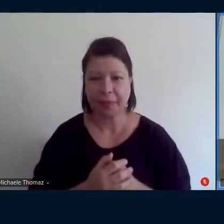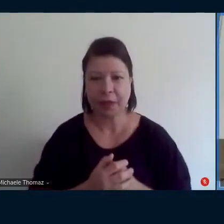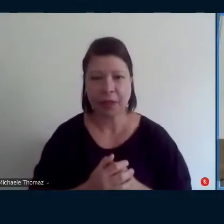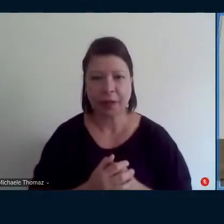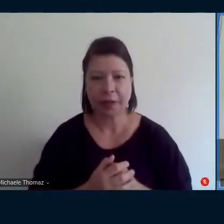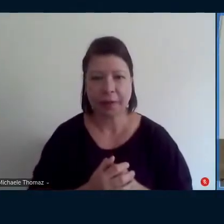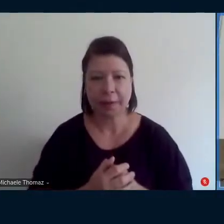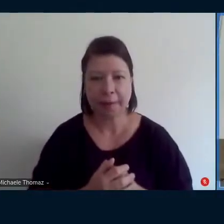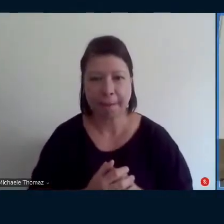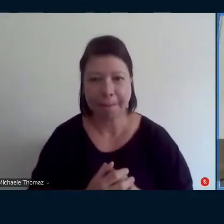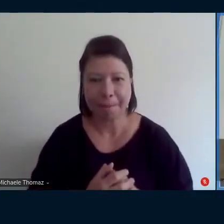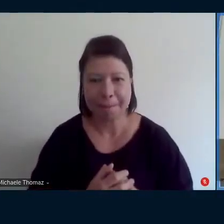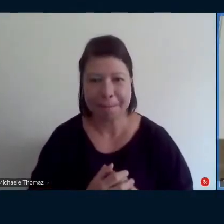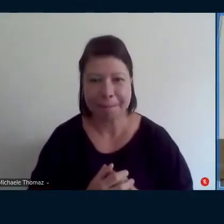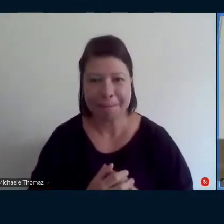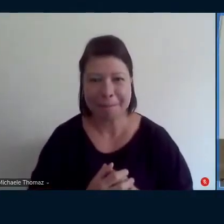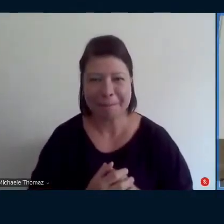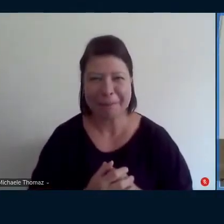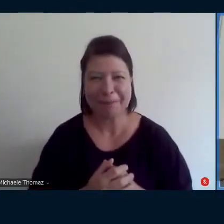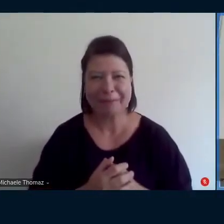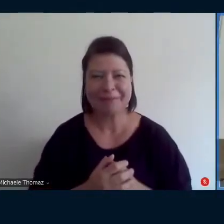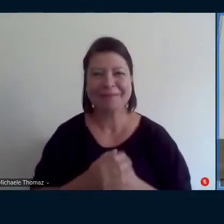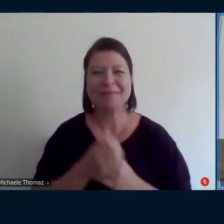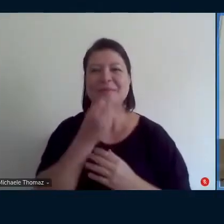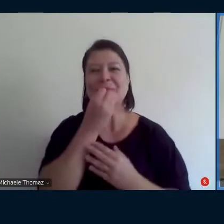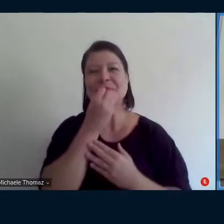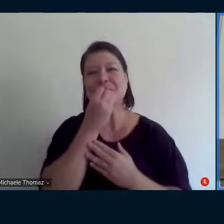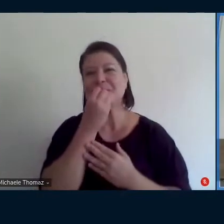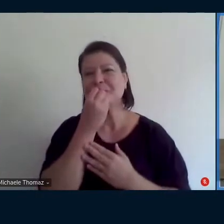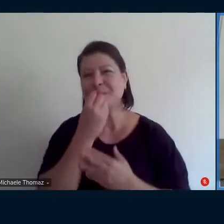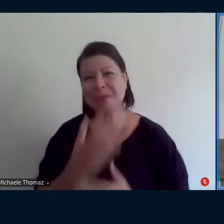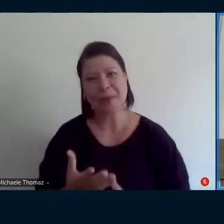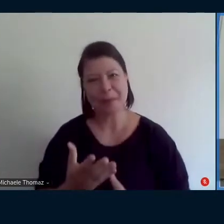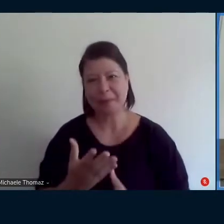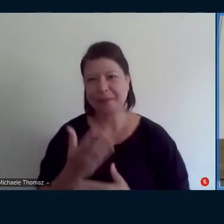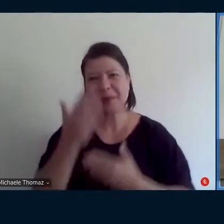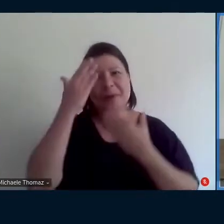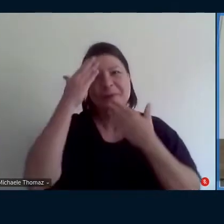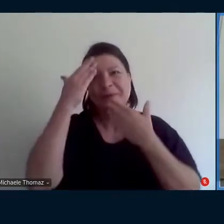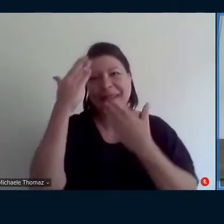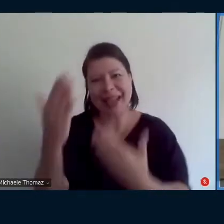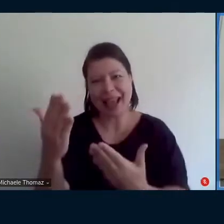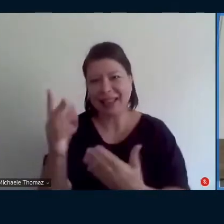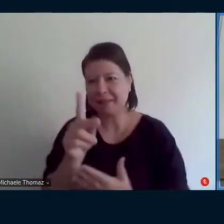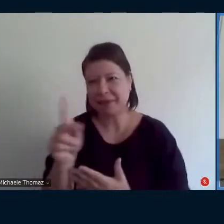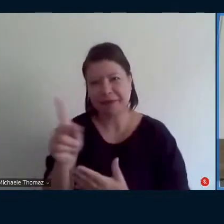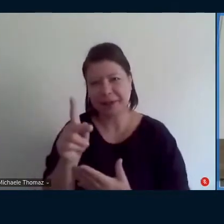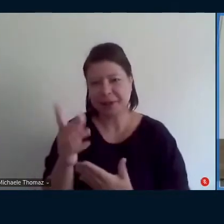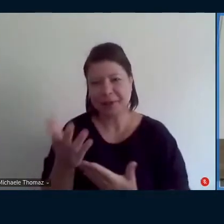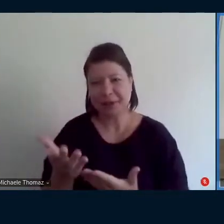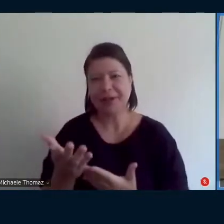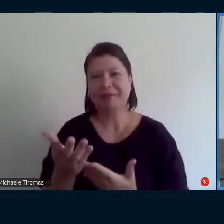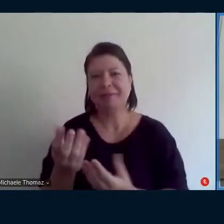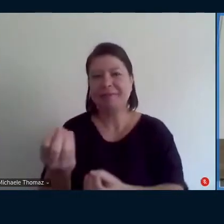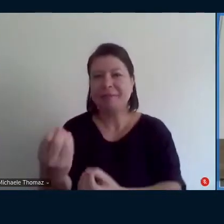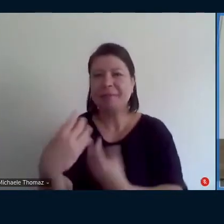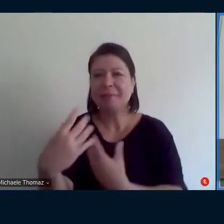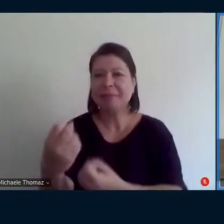bem professora muito obrigada né por todas as contribuições